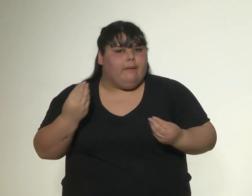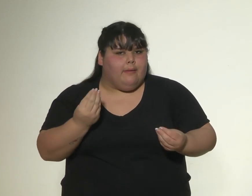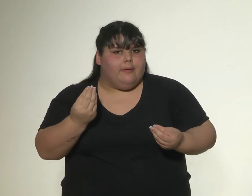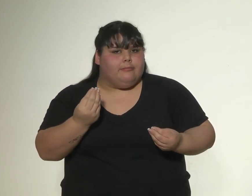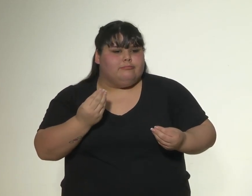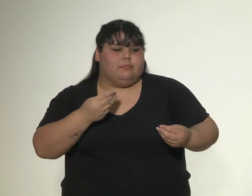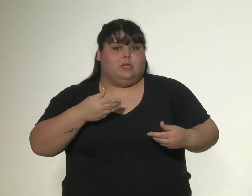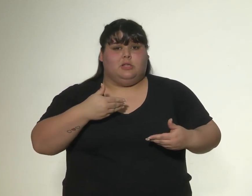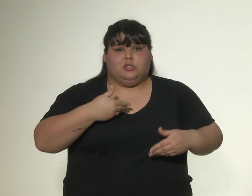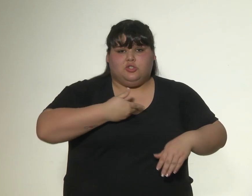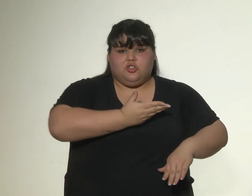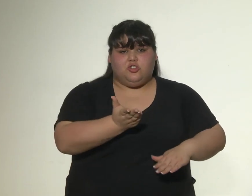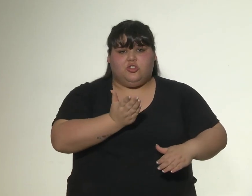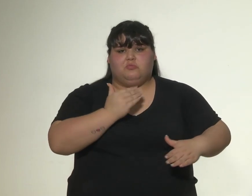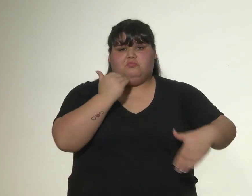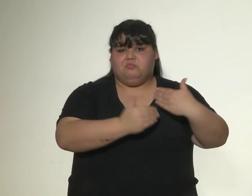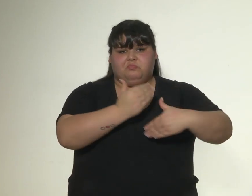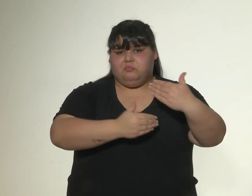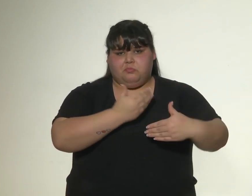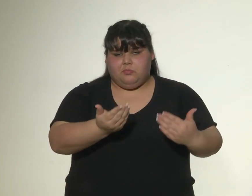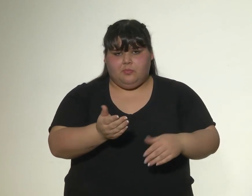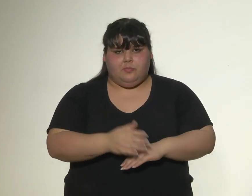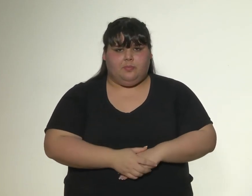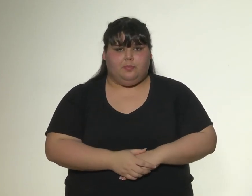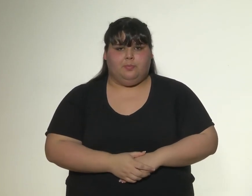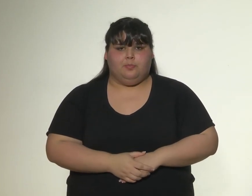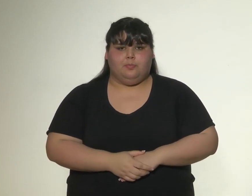en las representaciones y prácticas sociales.